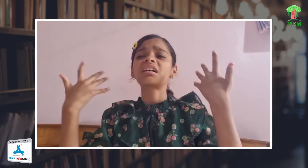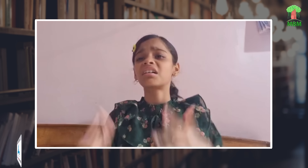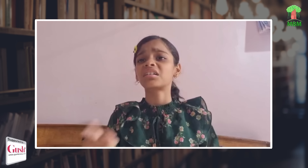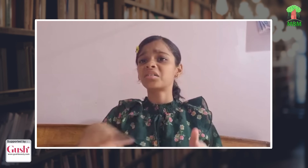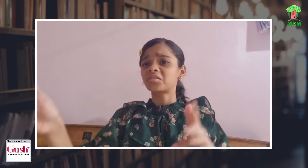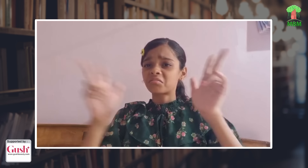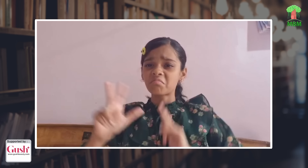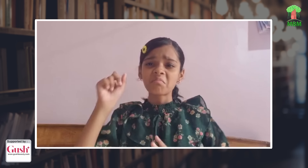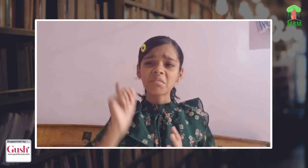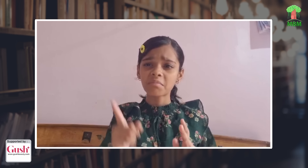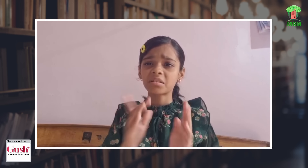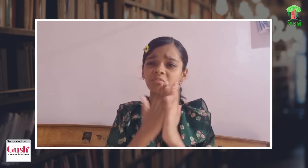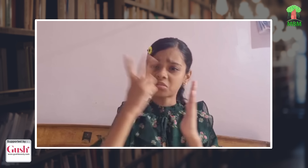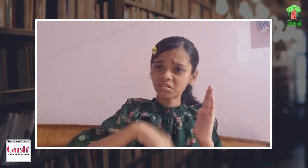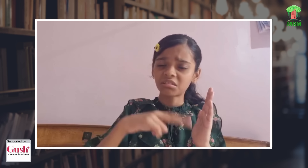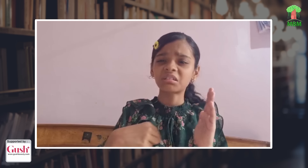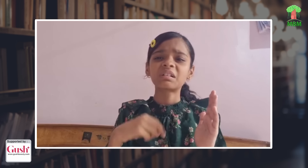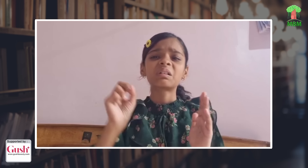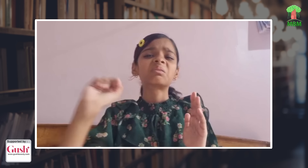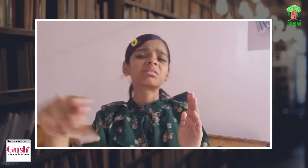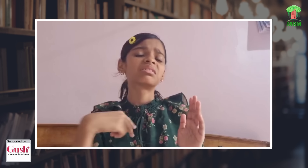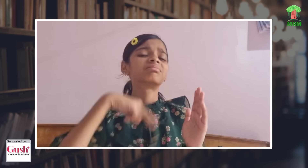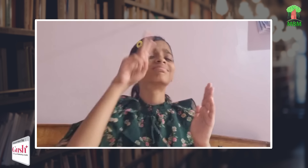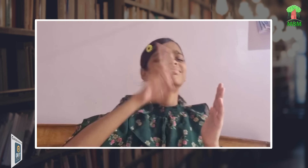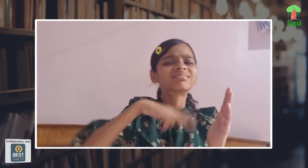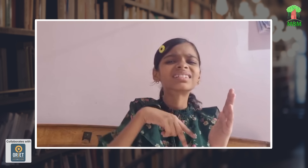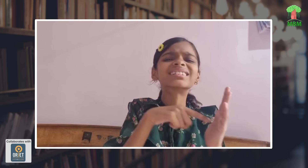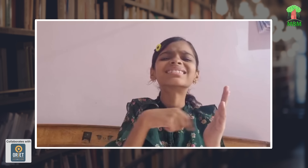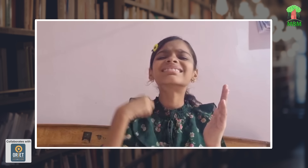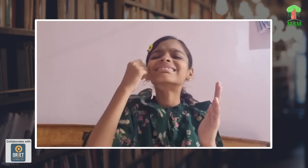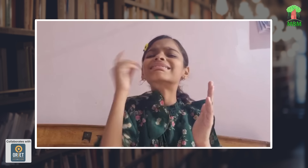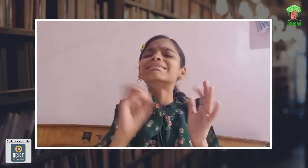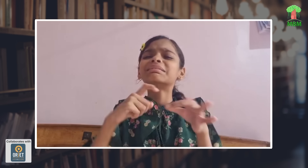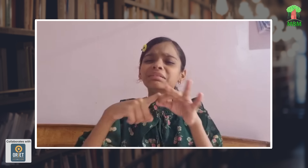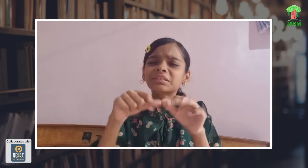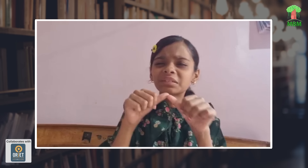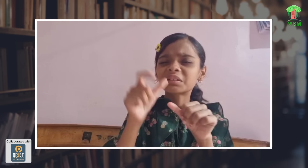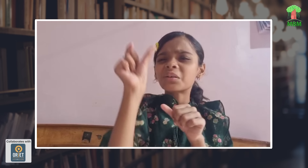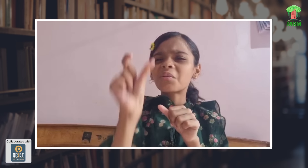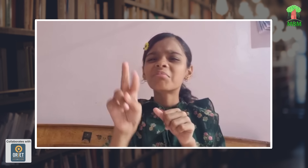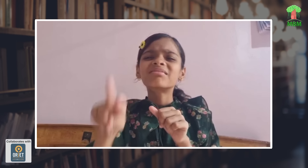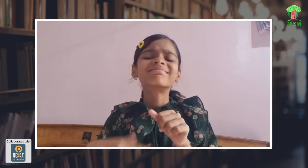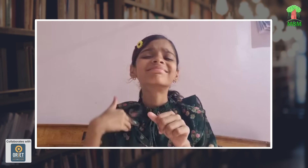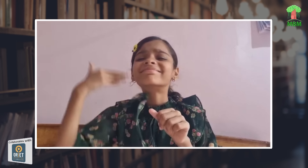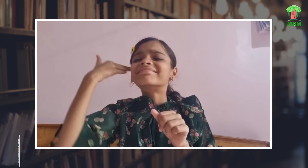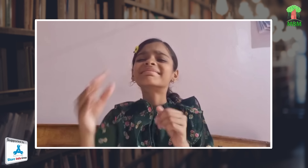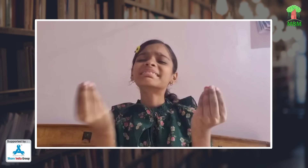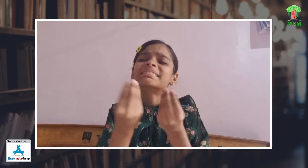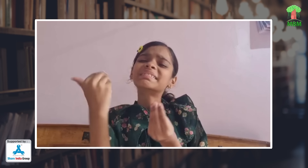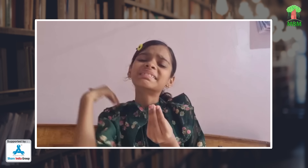कि दोस्त हो रिष्टेदार हों हमेशा कहते थे कि किताबे पढ़ो किताबे पढ़ो वबर में प्रशंतर है मुझे समझ में